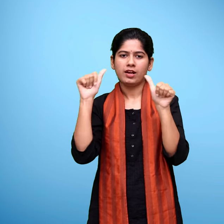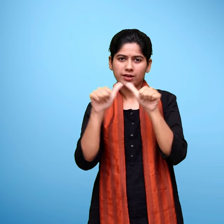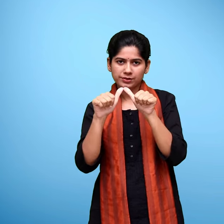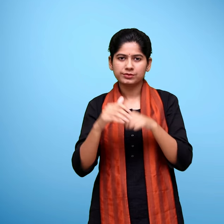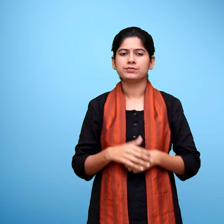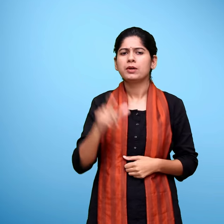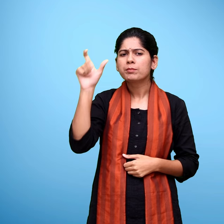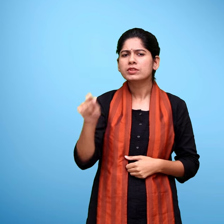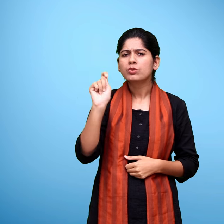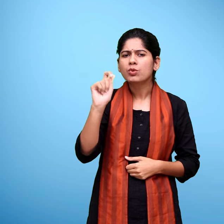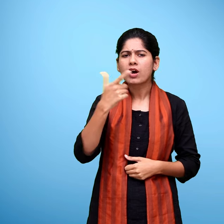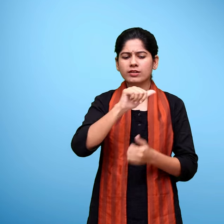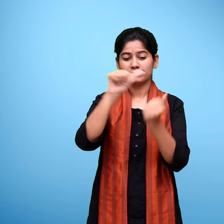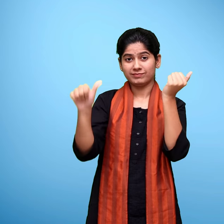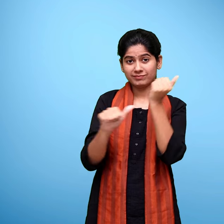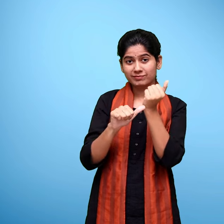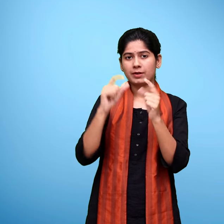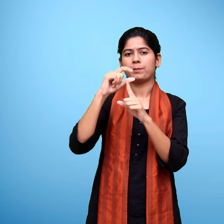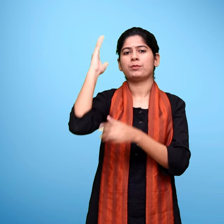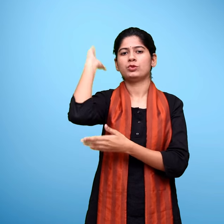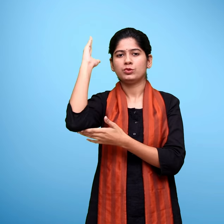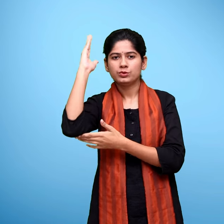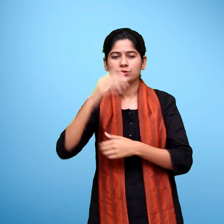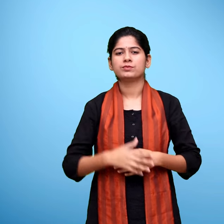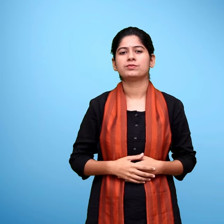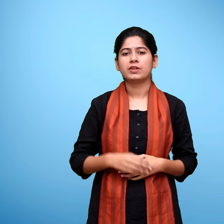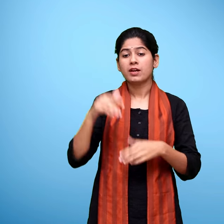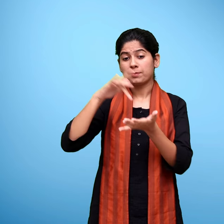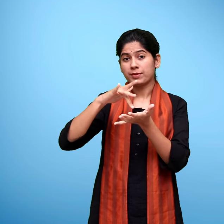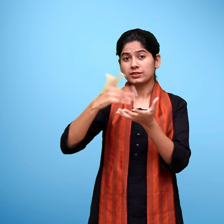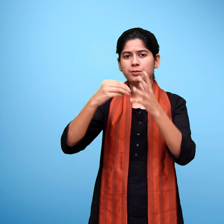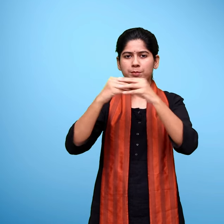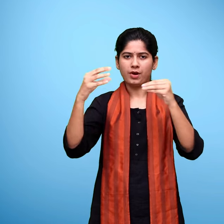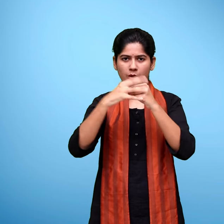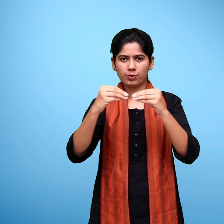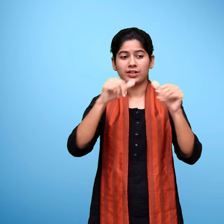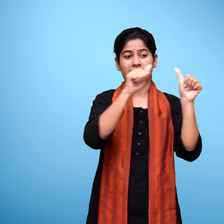सहायक आचार अजीम प्रेमजी विश्विविद्यालय बंगलूरू